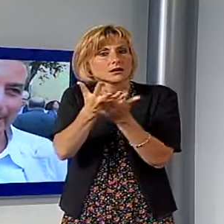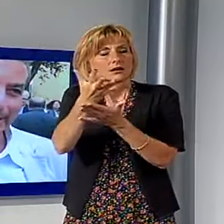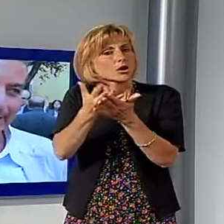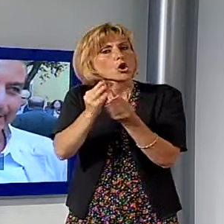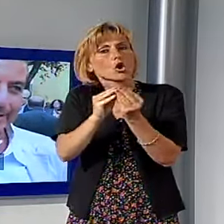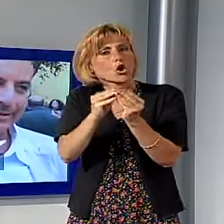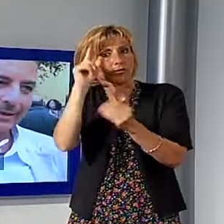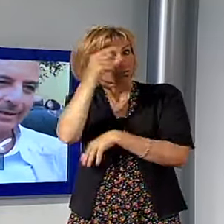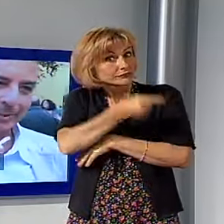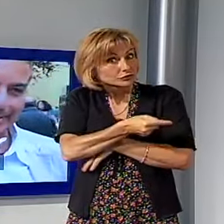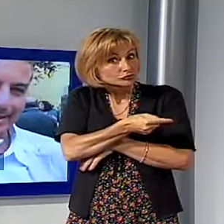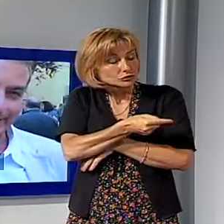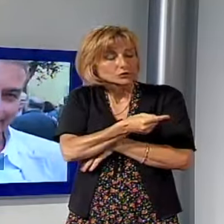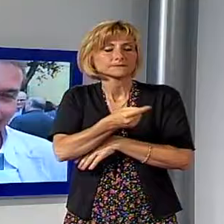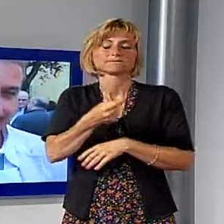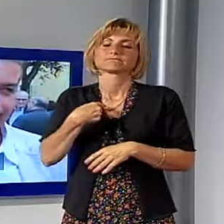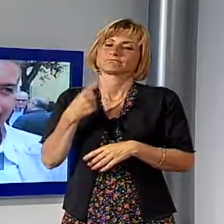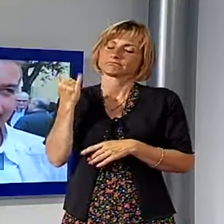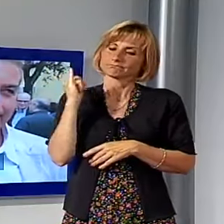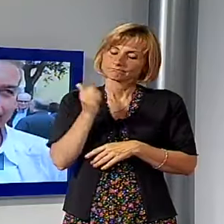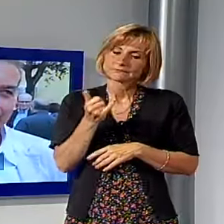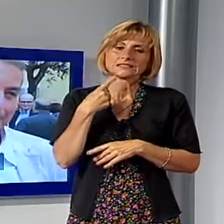graduale e paziente.